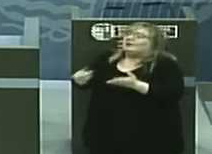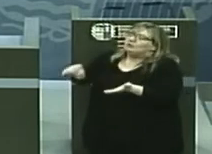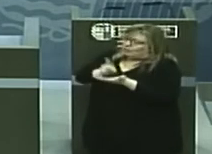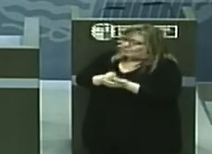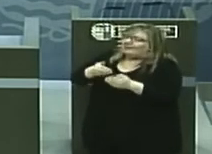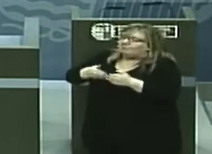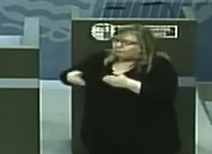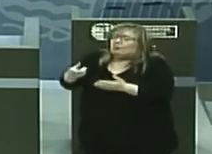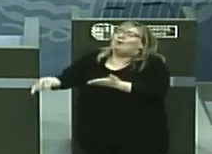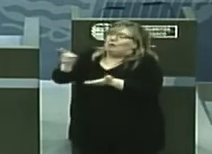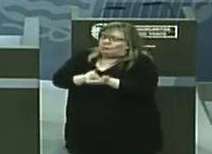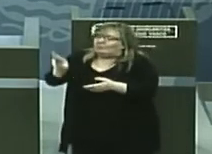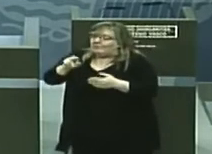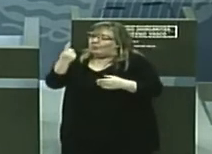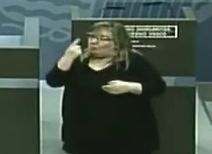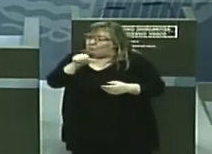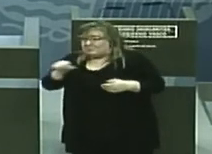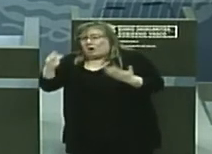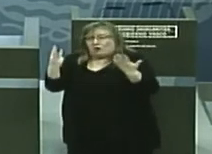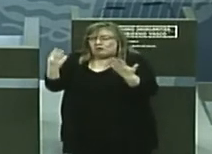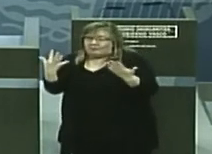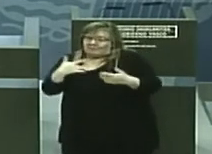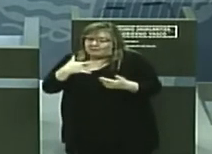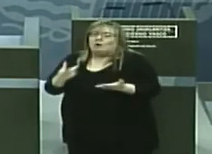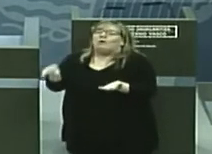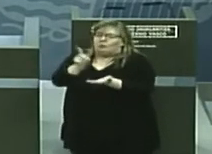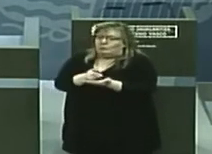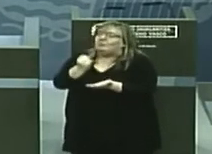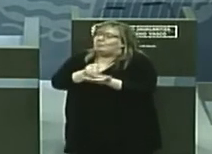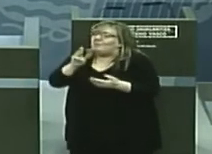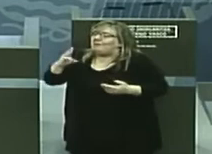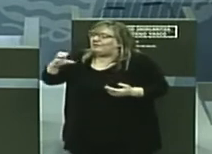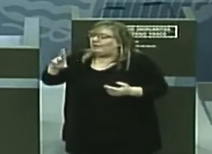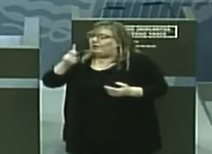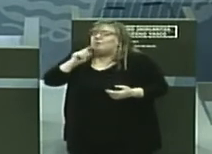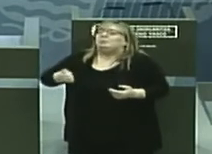repetir incluso a los ocho o diez días también viendo un poco pues las